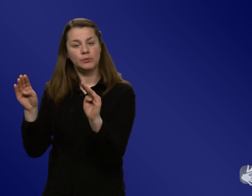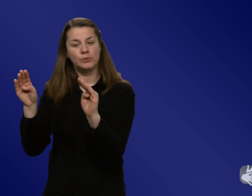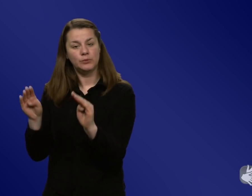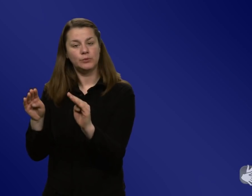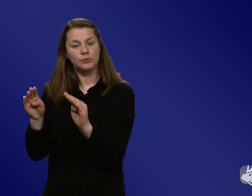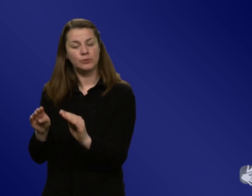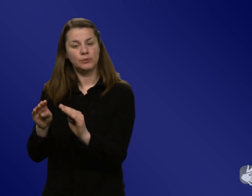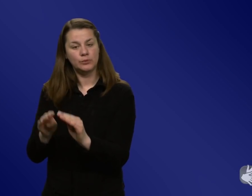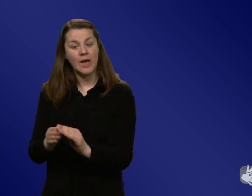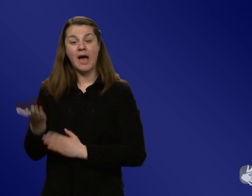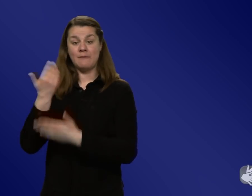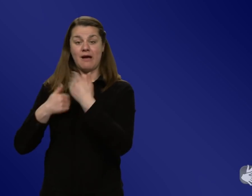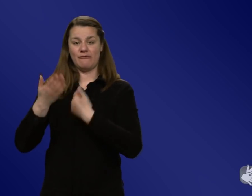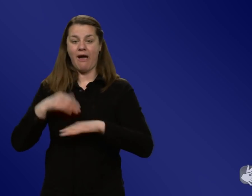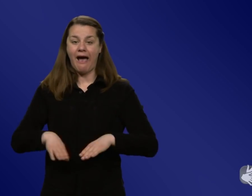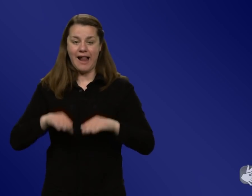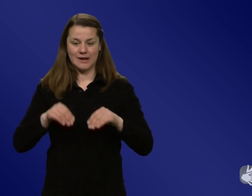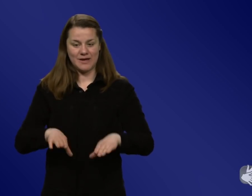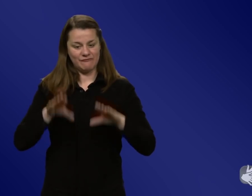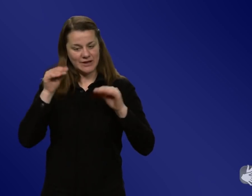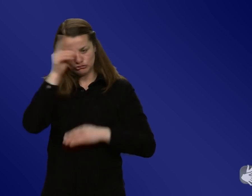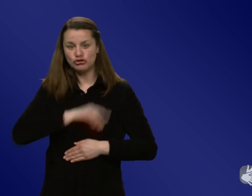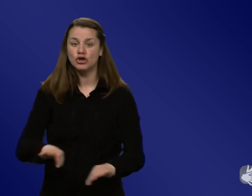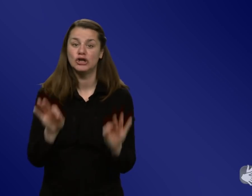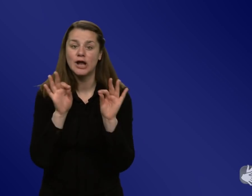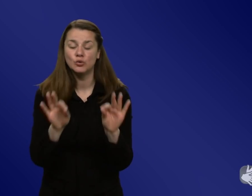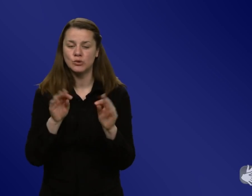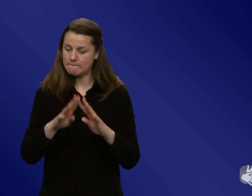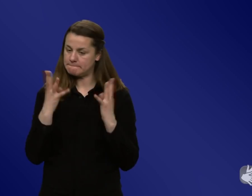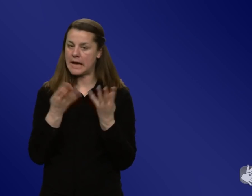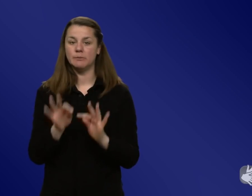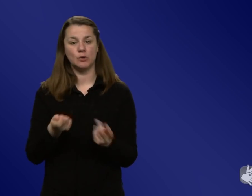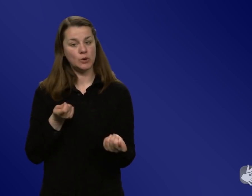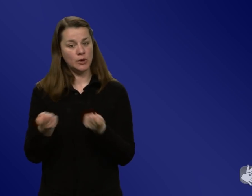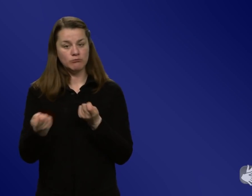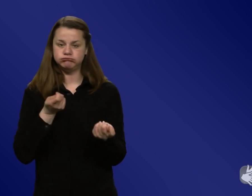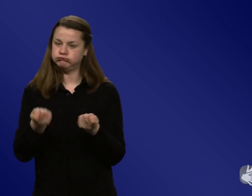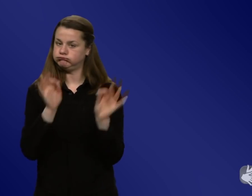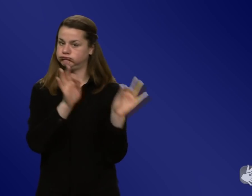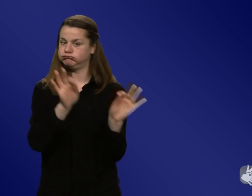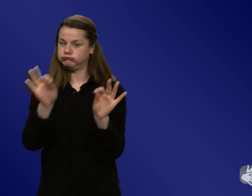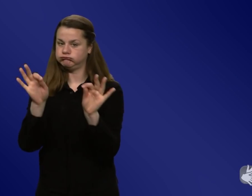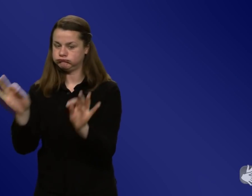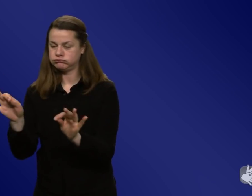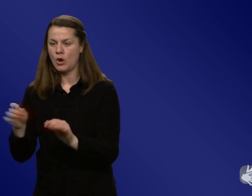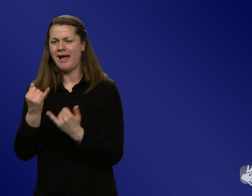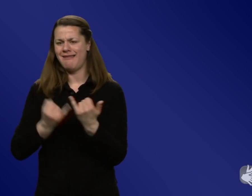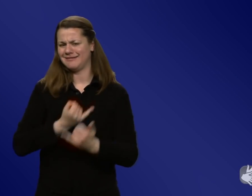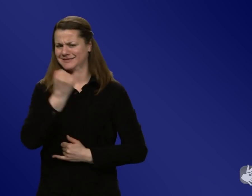international, in Deutschland läuft es total gut. Die kommen viel besser durch die Pandemie und dann irgendwann, ich meine so im Frühjahr 2021, ist das so ein bisschen